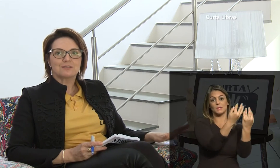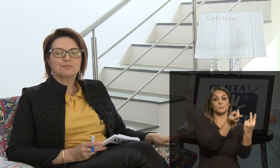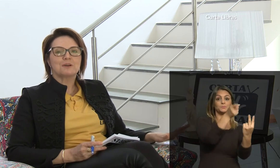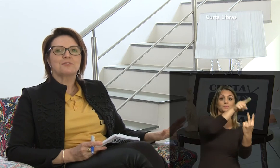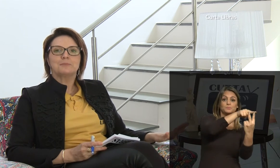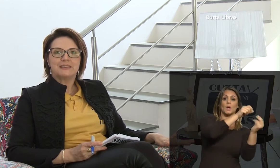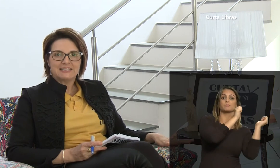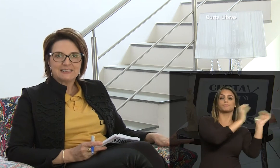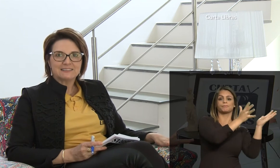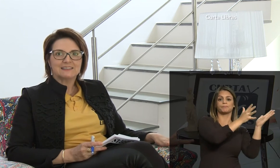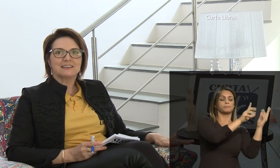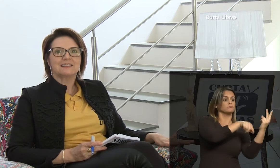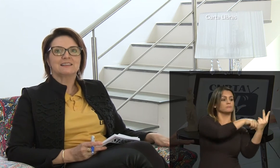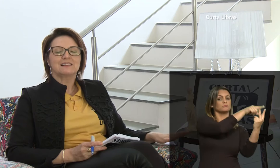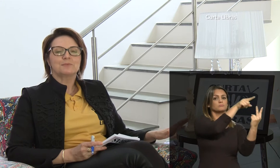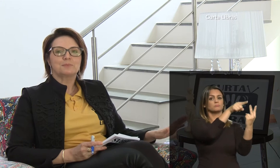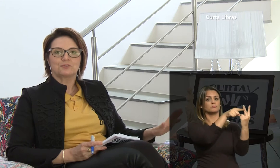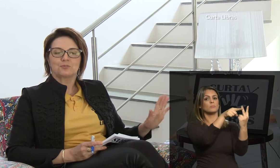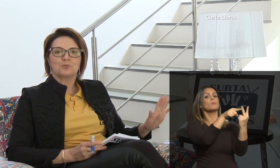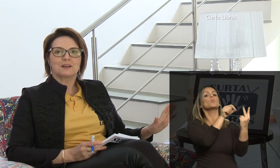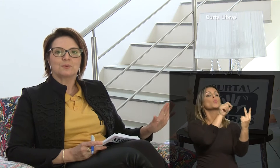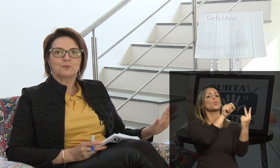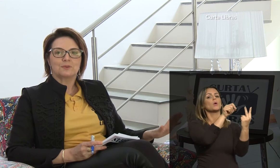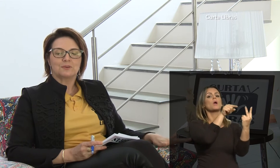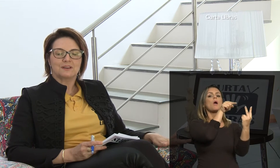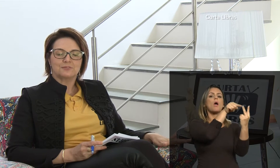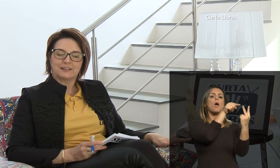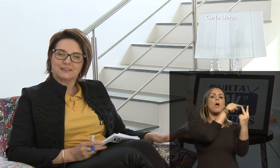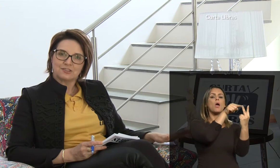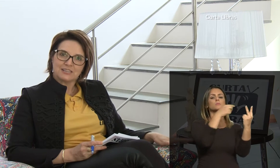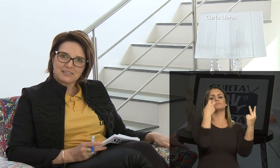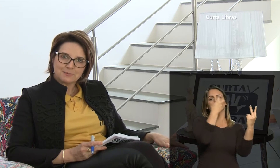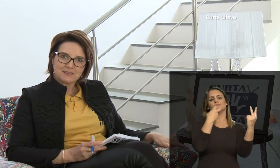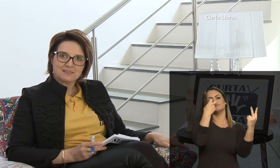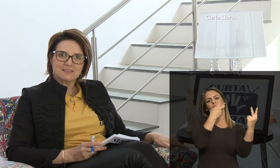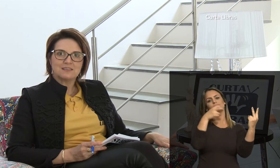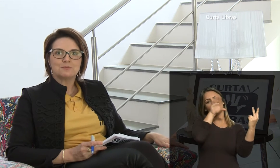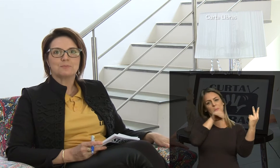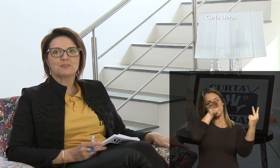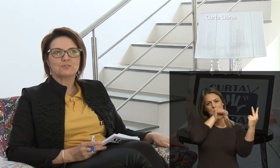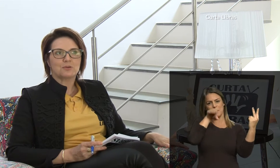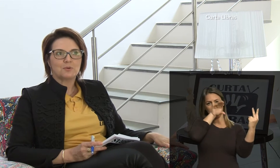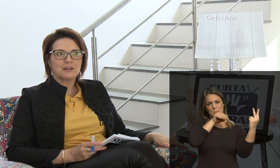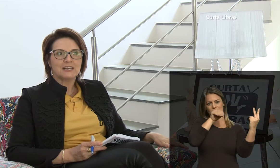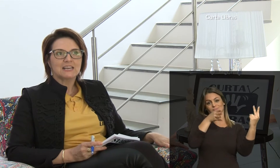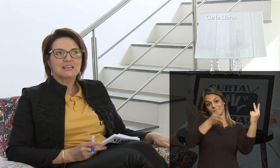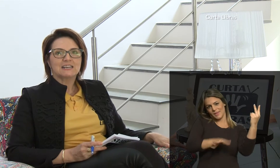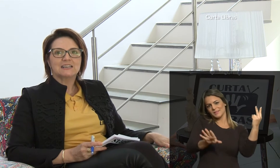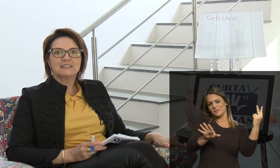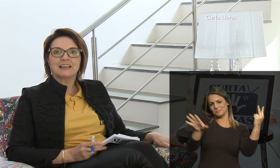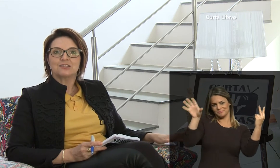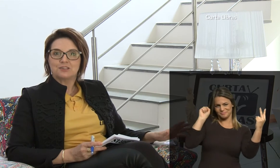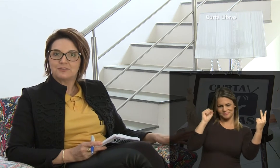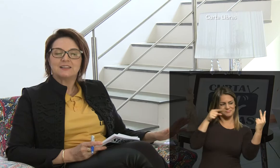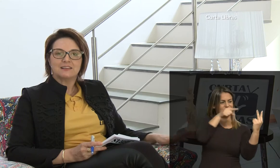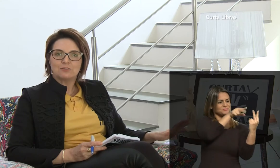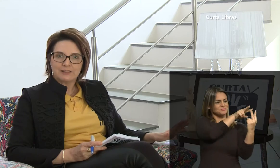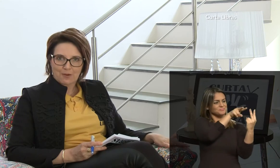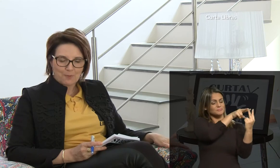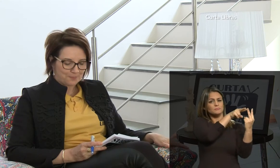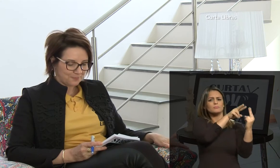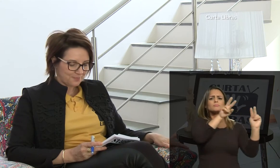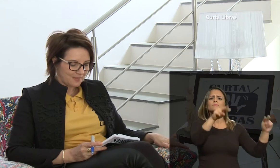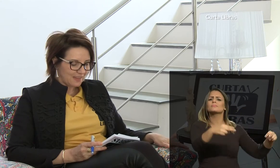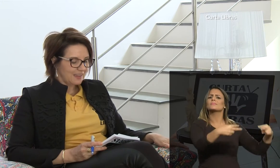constituição de uma família, pessoa falante em Libras e uma pessoa nativa em